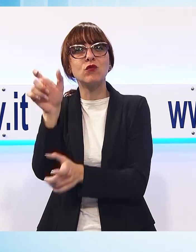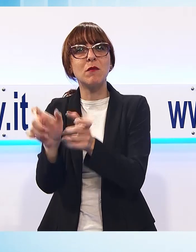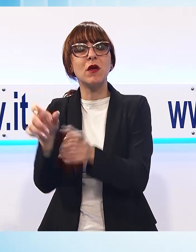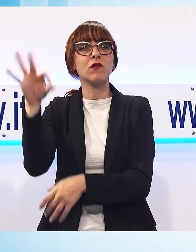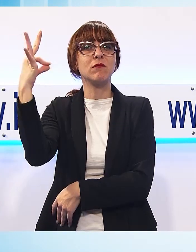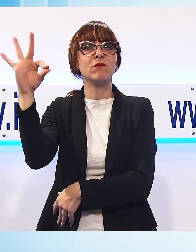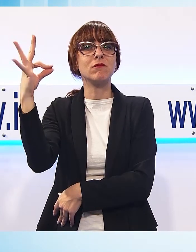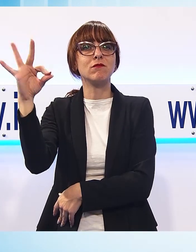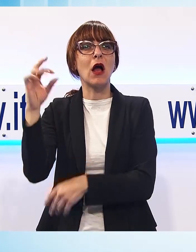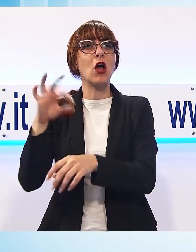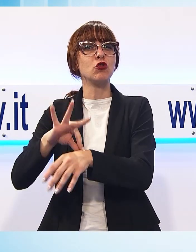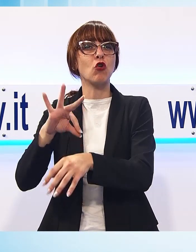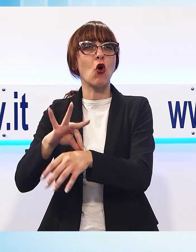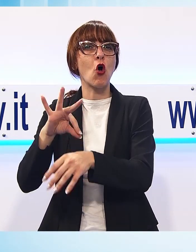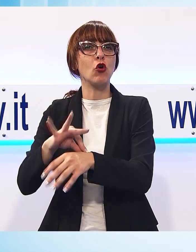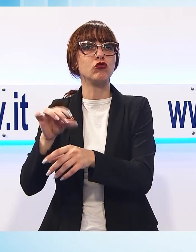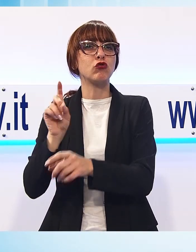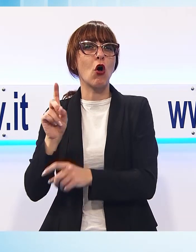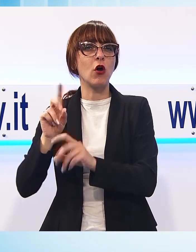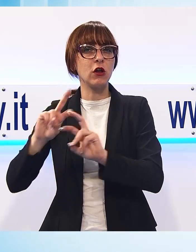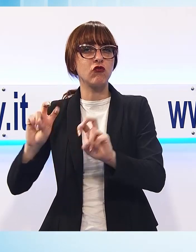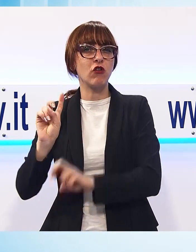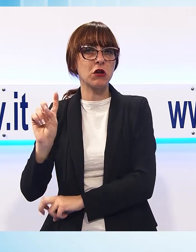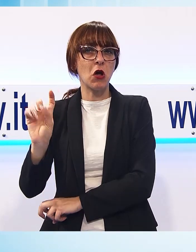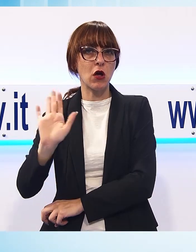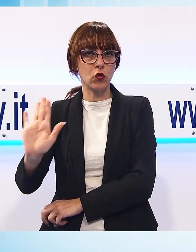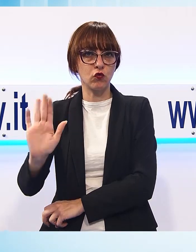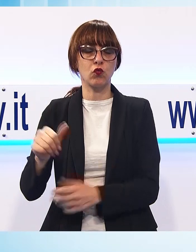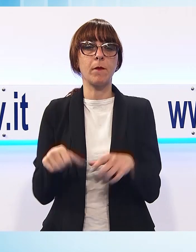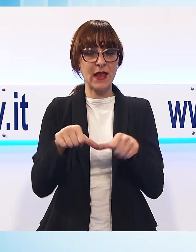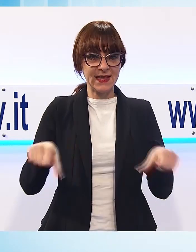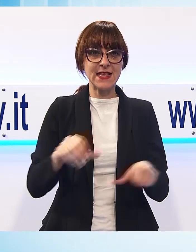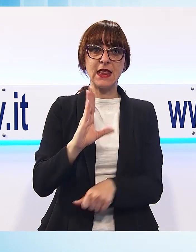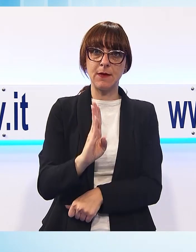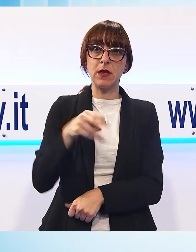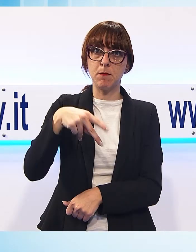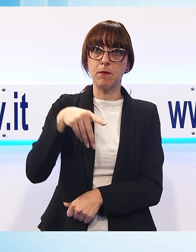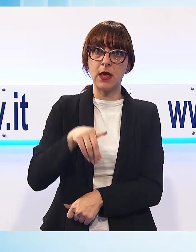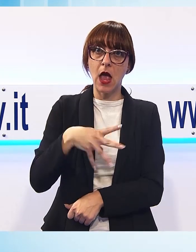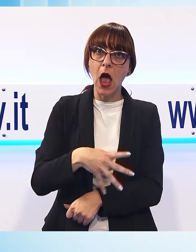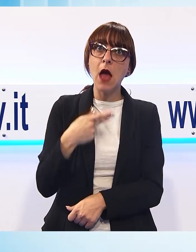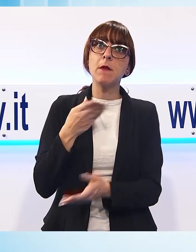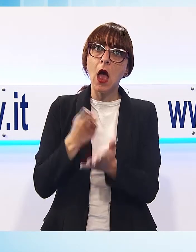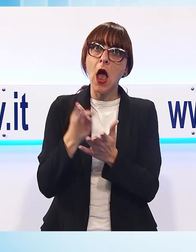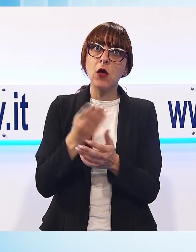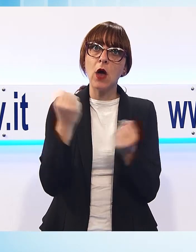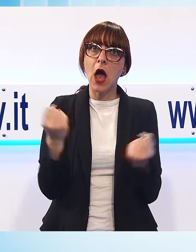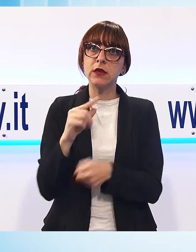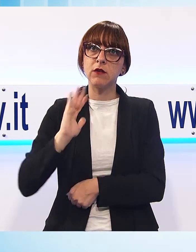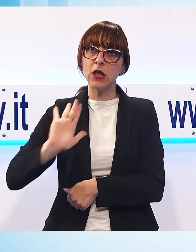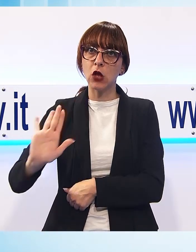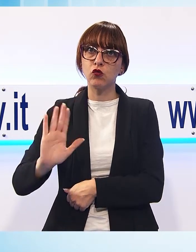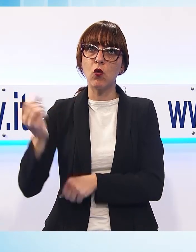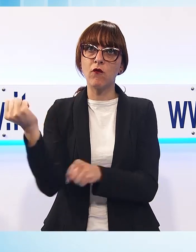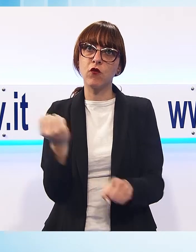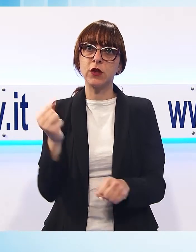sedi di BPM saranno inoltre punti di riferimento per la divulgazione dell'attività della Fondazione. Nel corso di tutto l'anno, sia